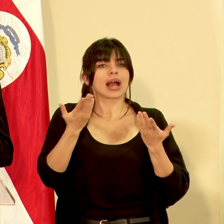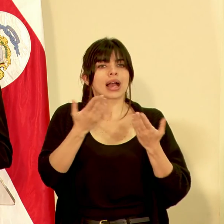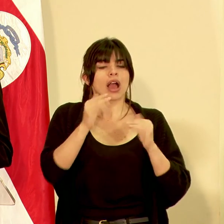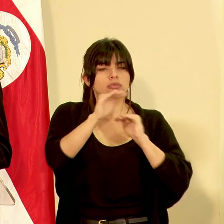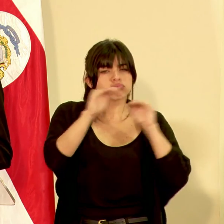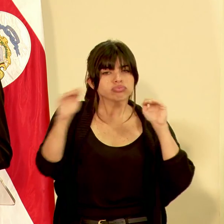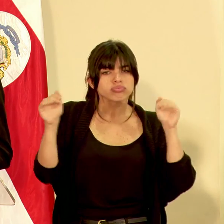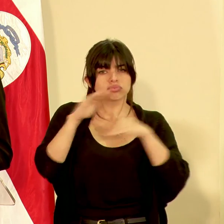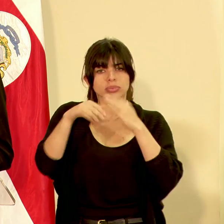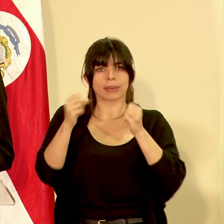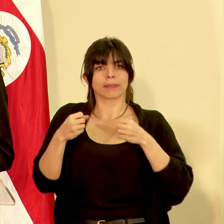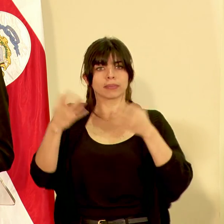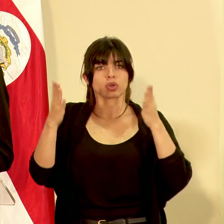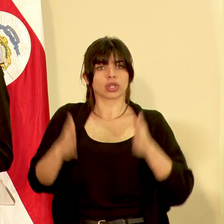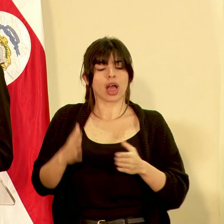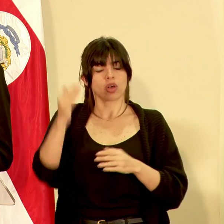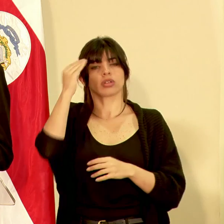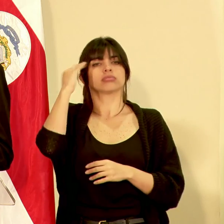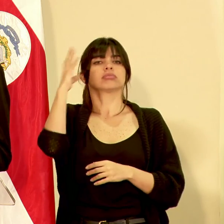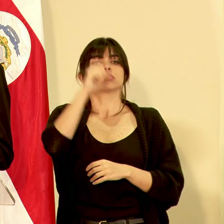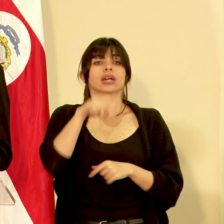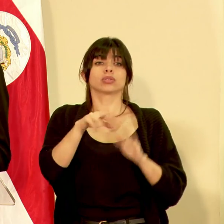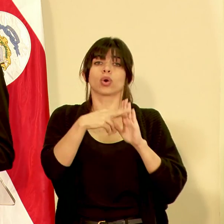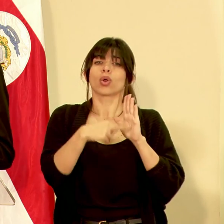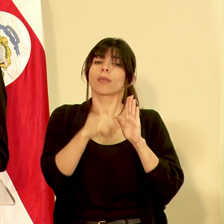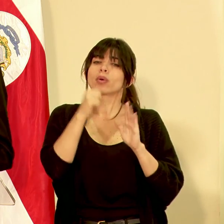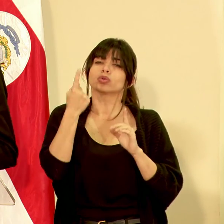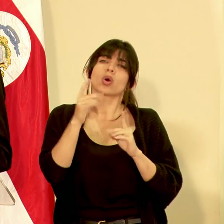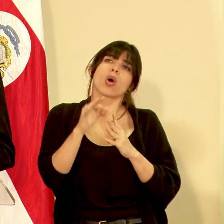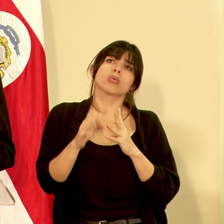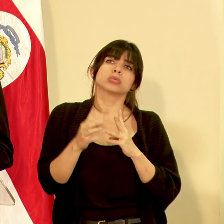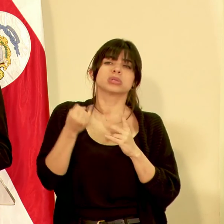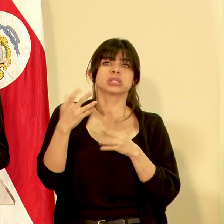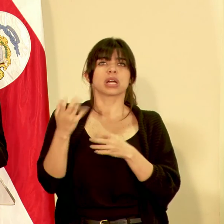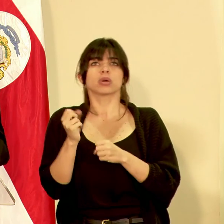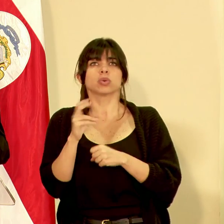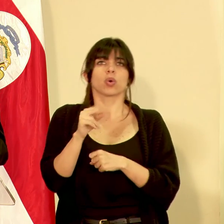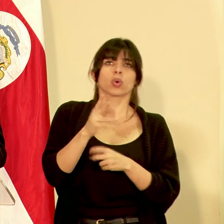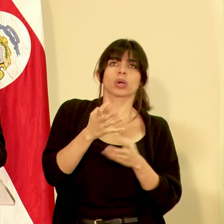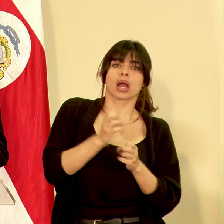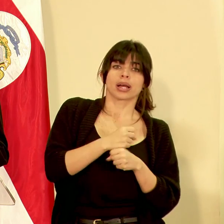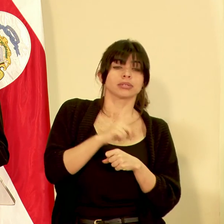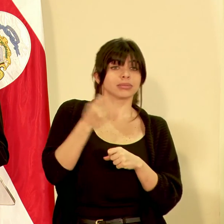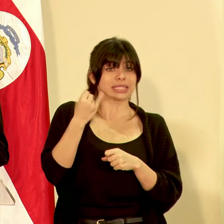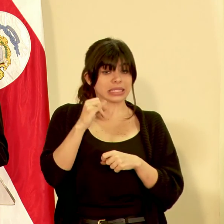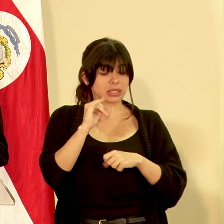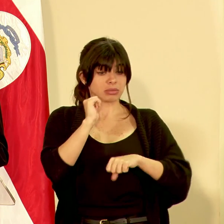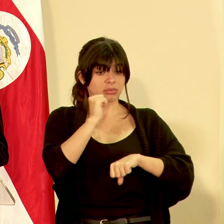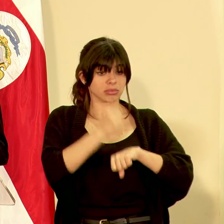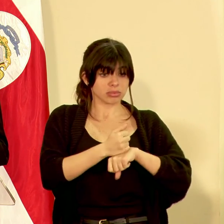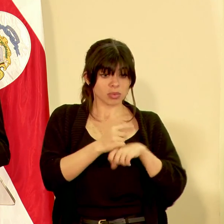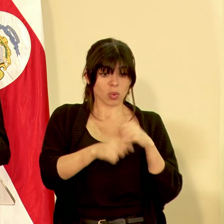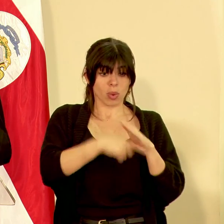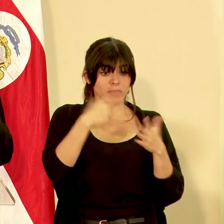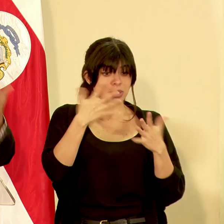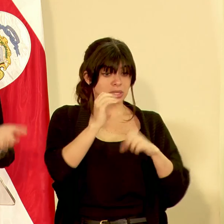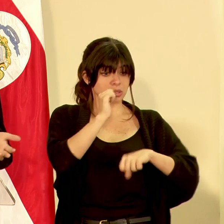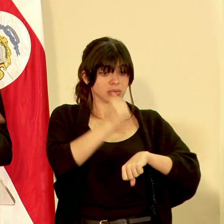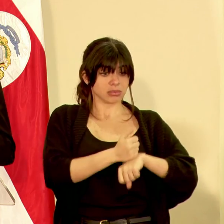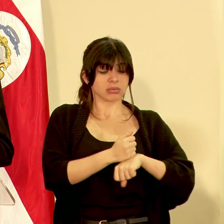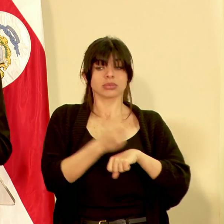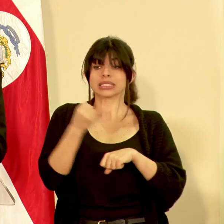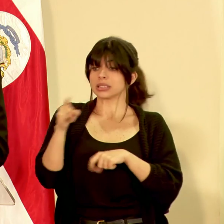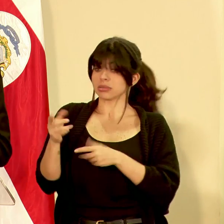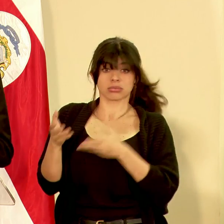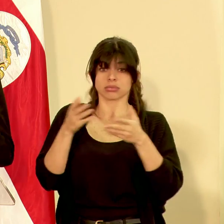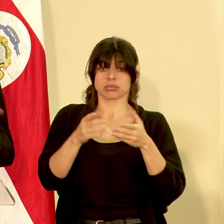conciencia a todos los exportadores esta es una normativa que no es básicamente una opción de no llegar así a cumplirlos una vez que entre a regir la penalidad es que el contenedor